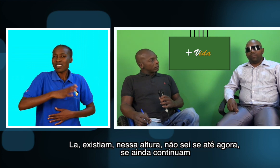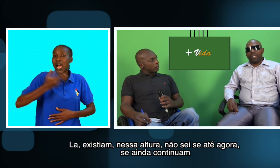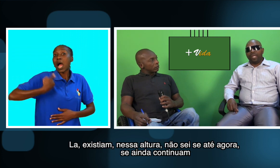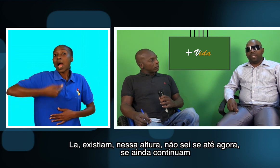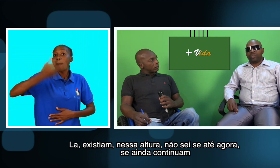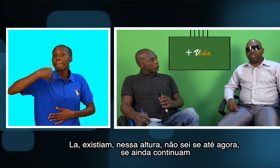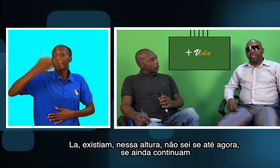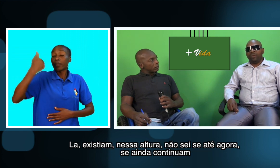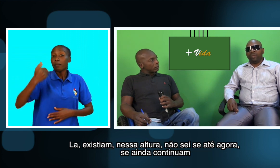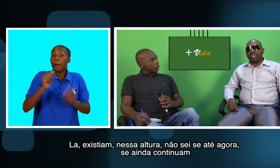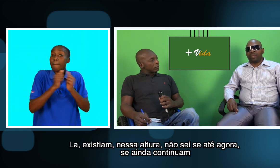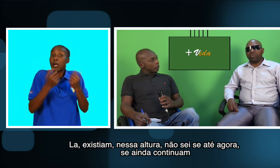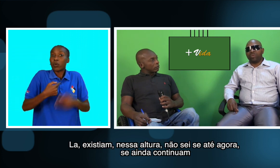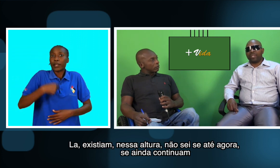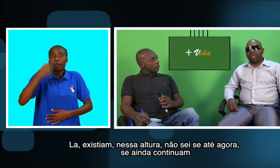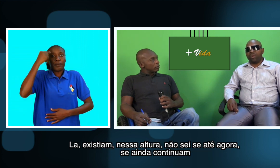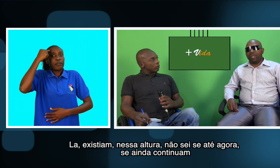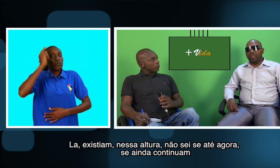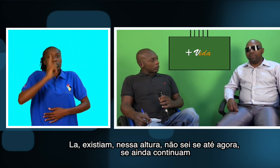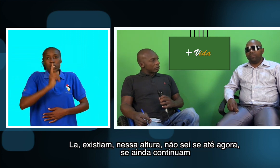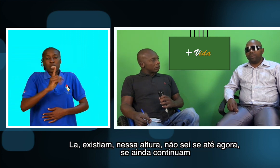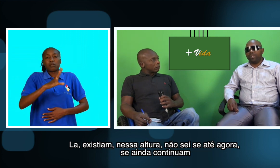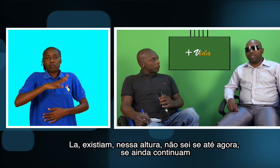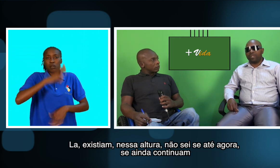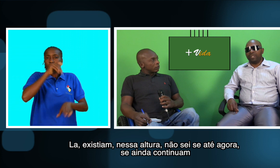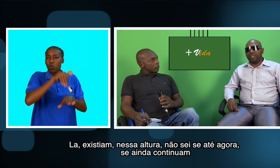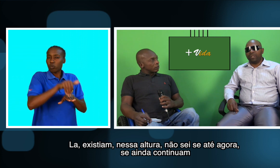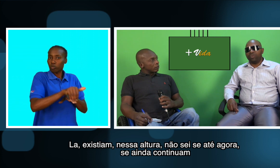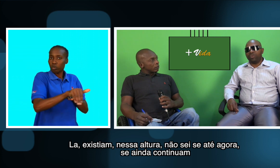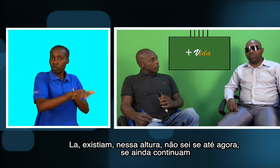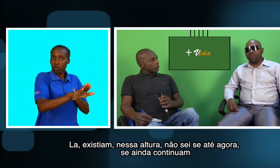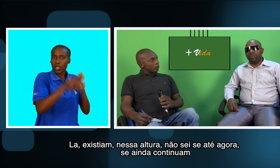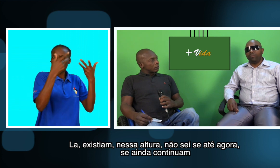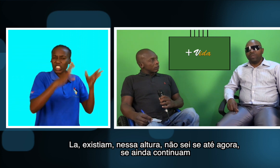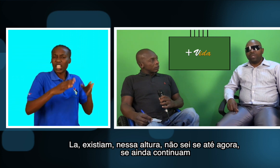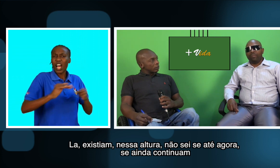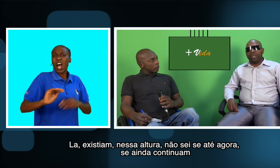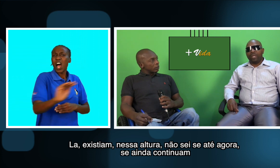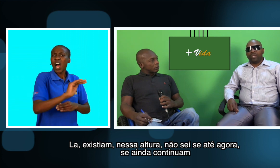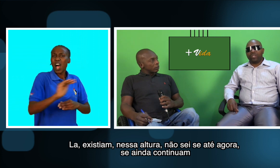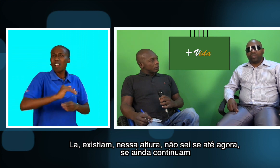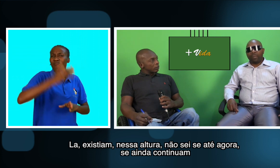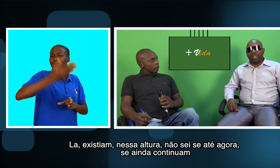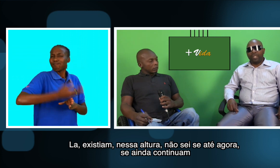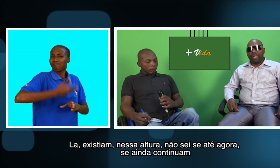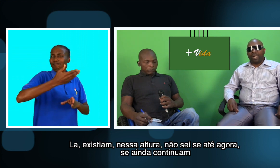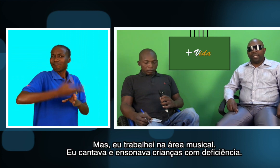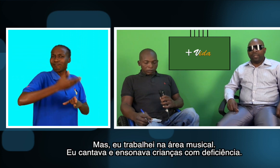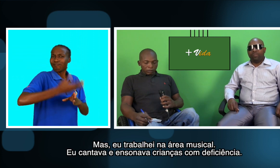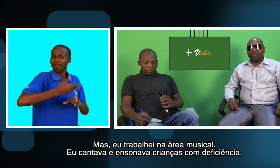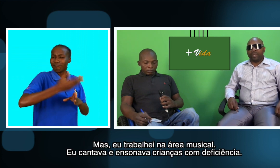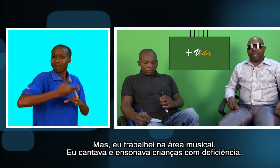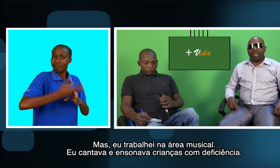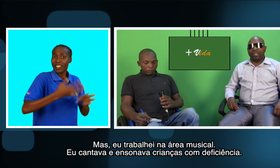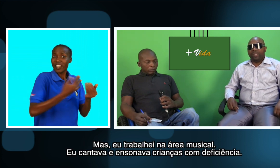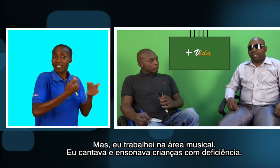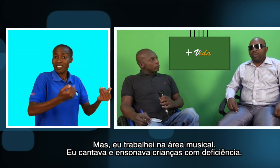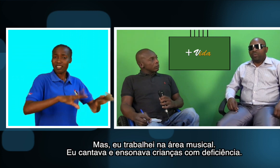Lá existiam, nessa altura, não sei agora, se ainda continua, mas eu trabalhei na área musical. Eu